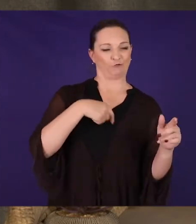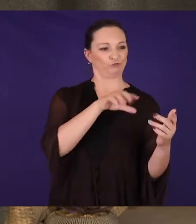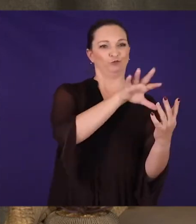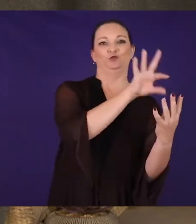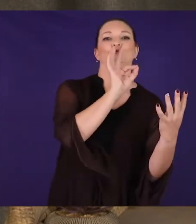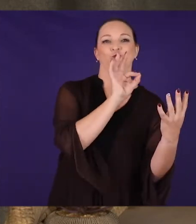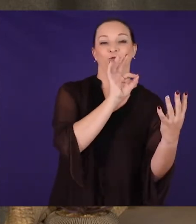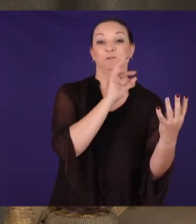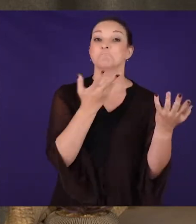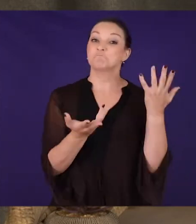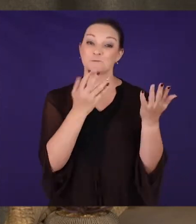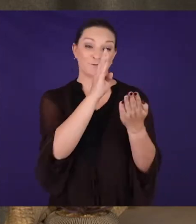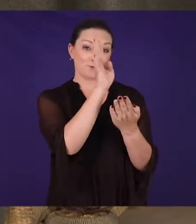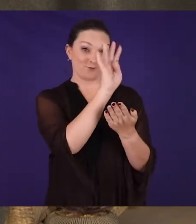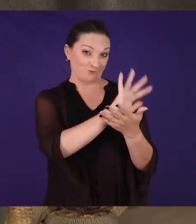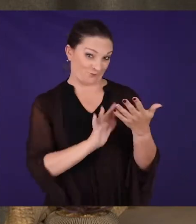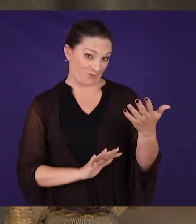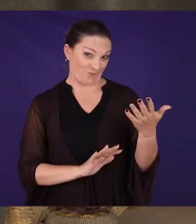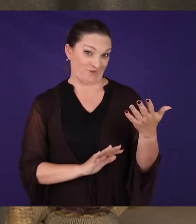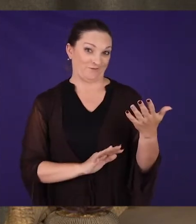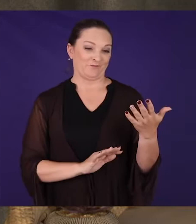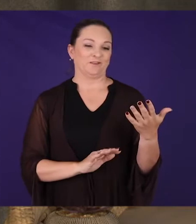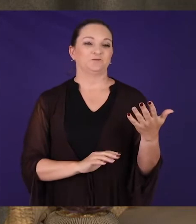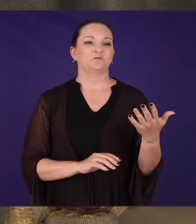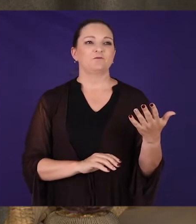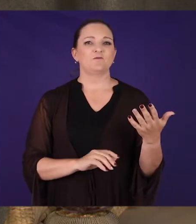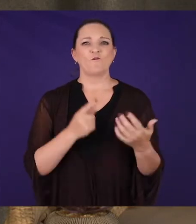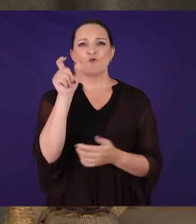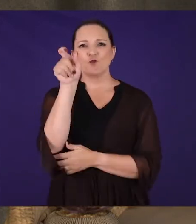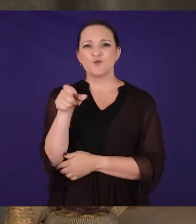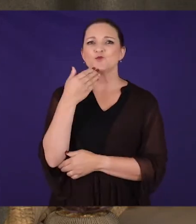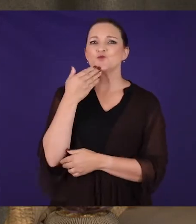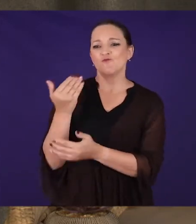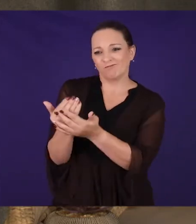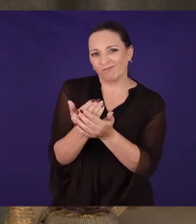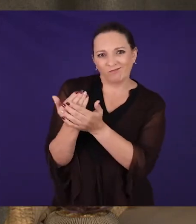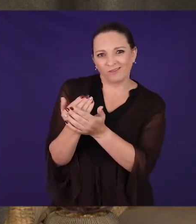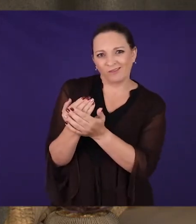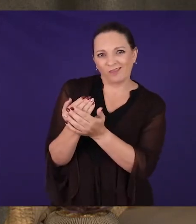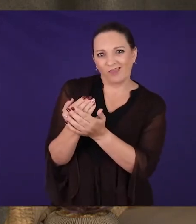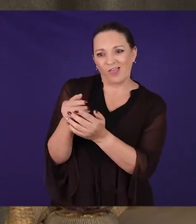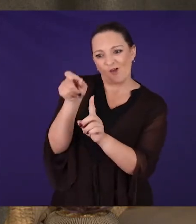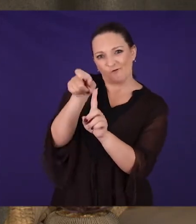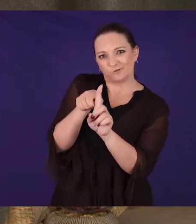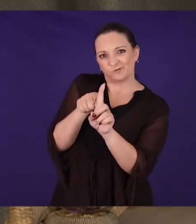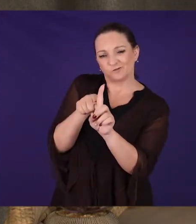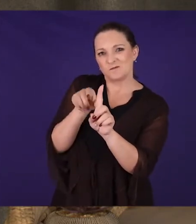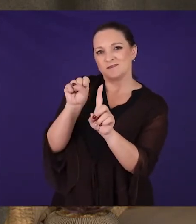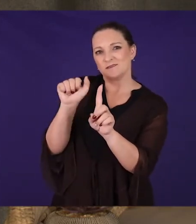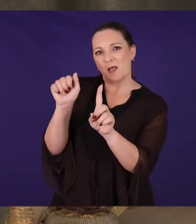die barmhartige Samaritaan gelijken is. Ons sit ons self altyd in die posiesie van die Samaritaan en ons weer die les daaruit is om vir ons